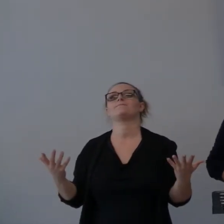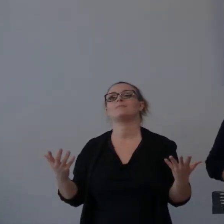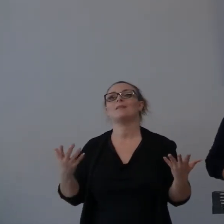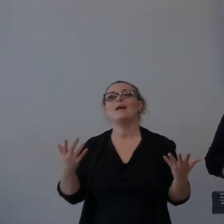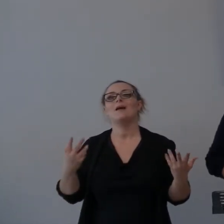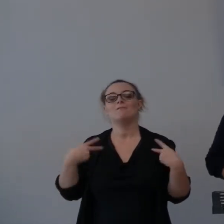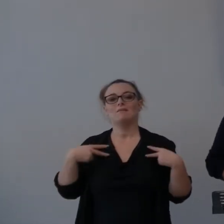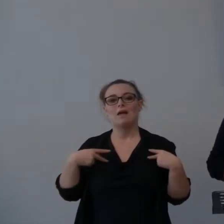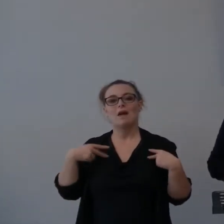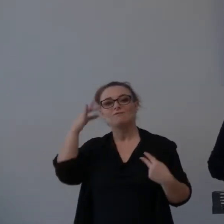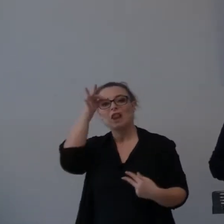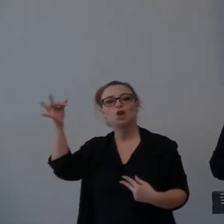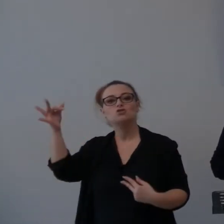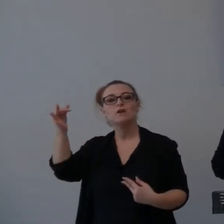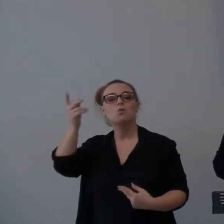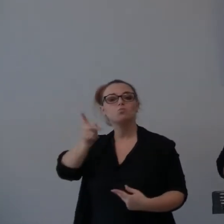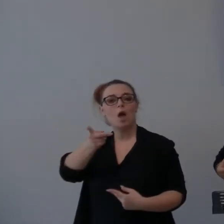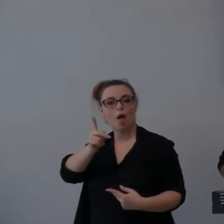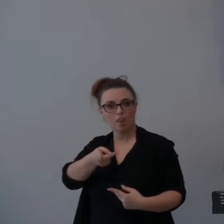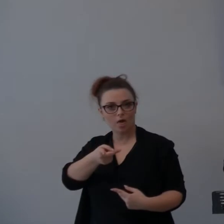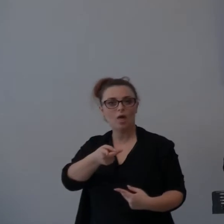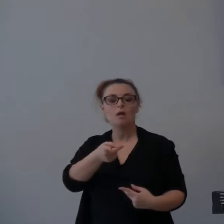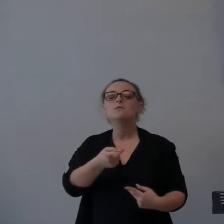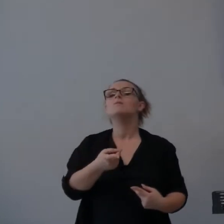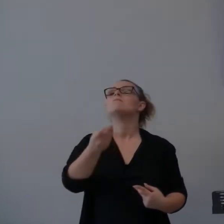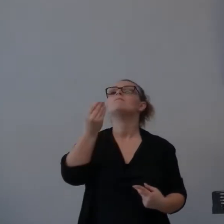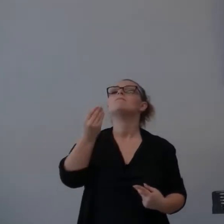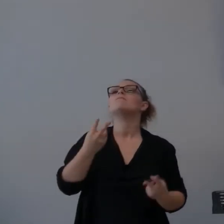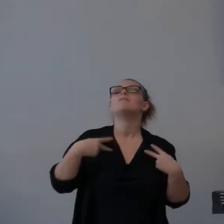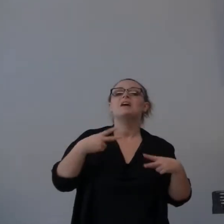nessuno a cui rendere conto.